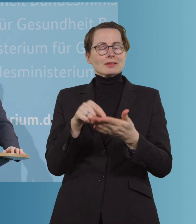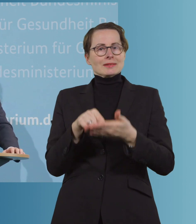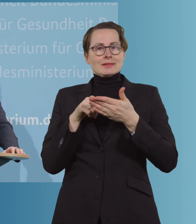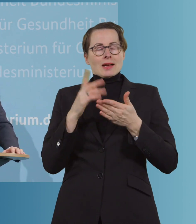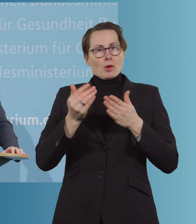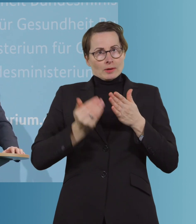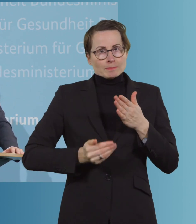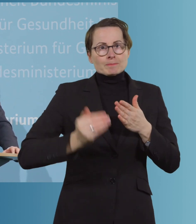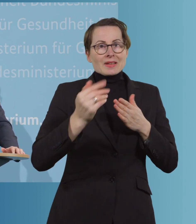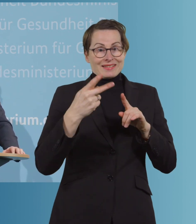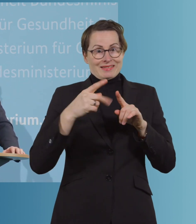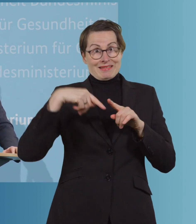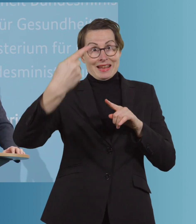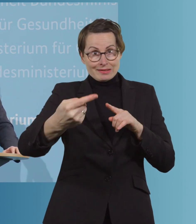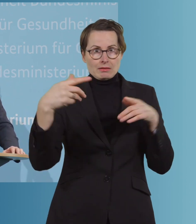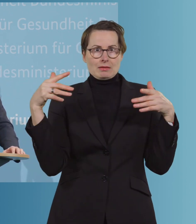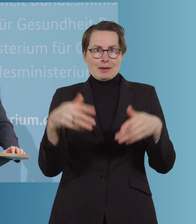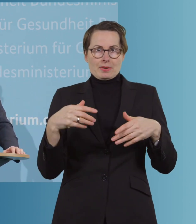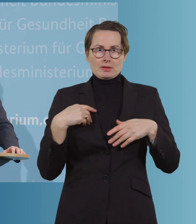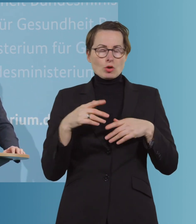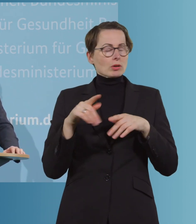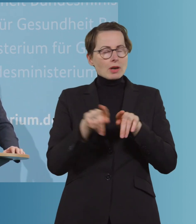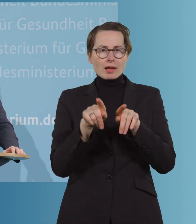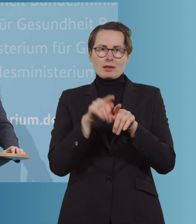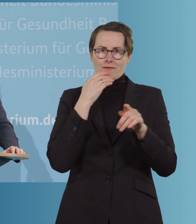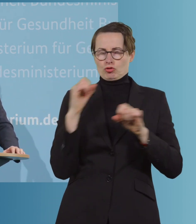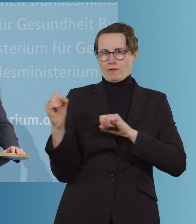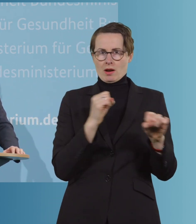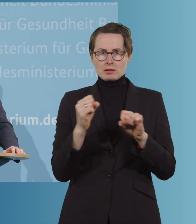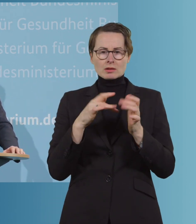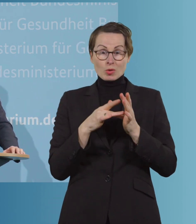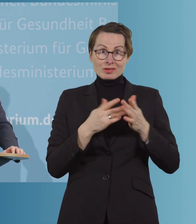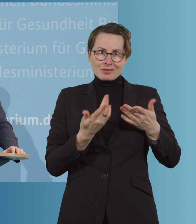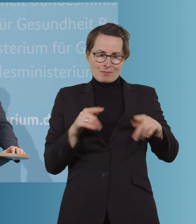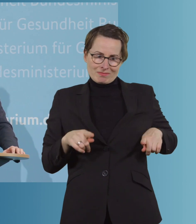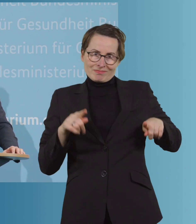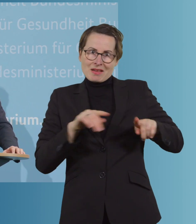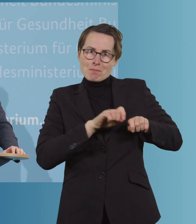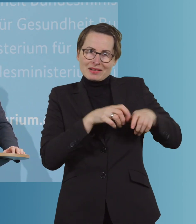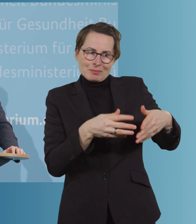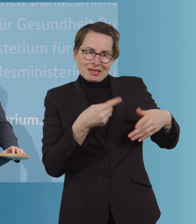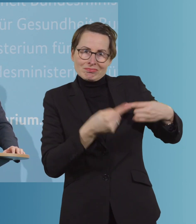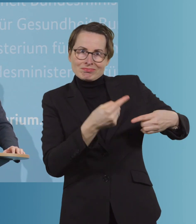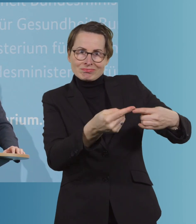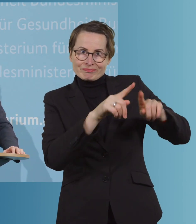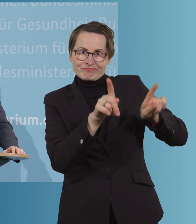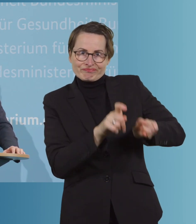Grippesaison wird, weil wir eben nicht wissen, wie sich diese Pandemie insgesamt weiterentwickelt und wir für alle Fälle